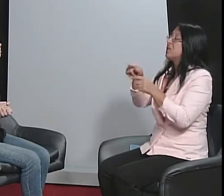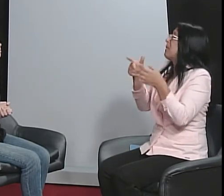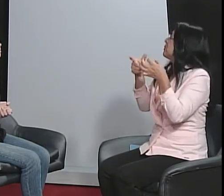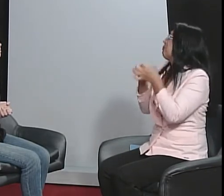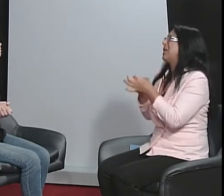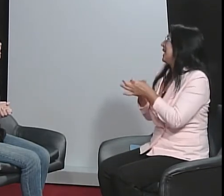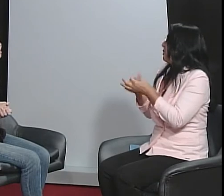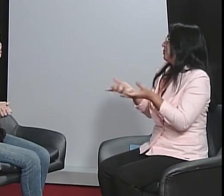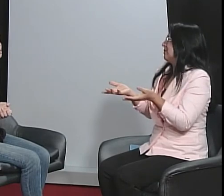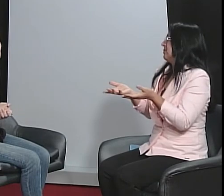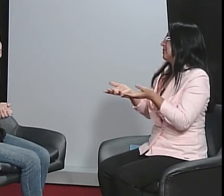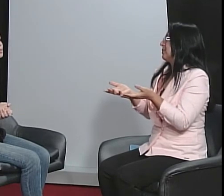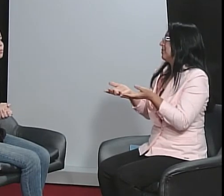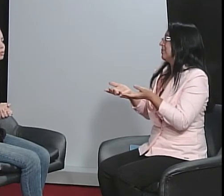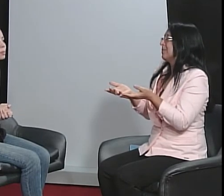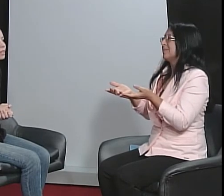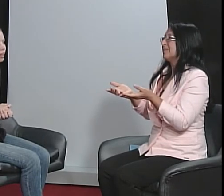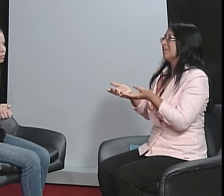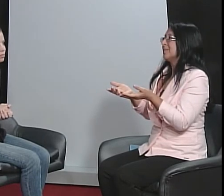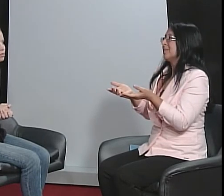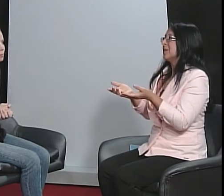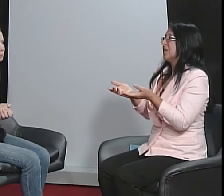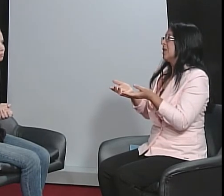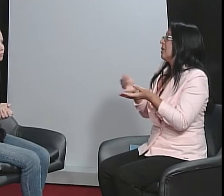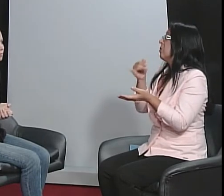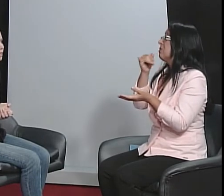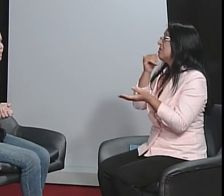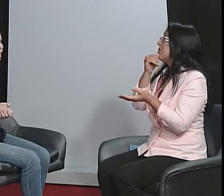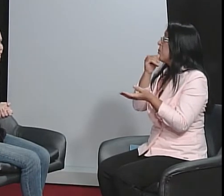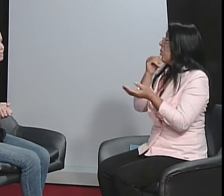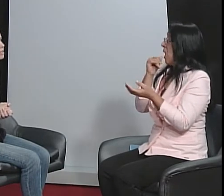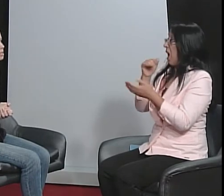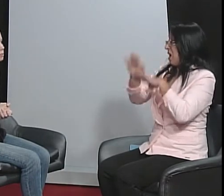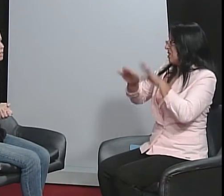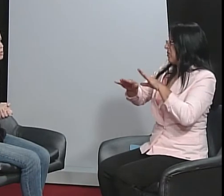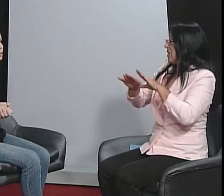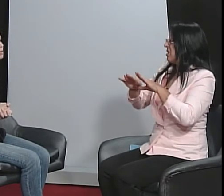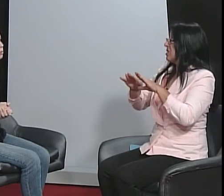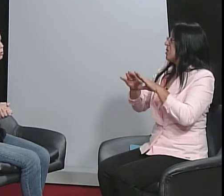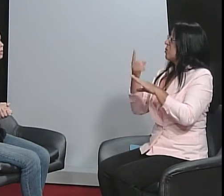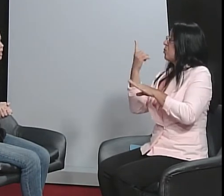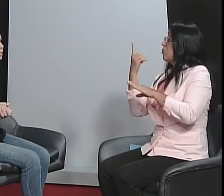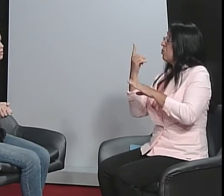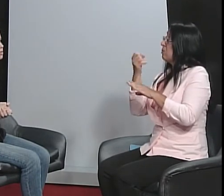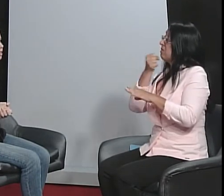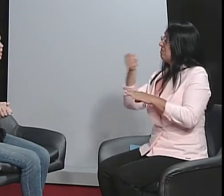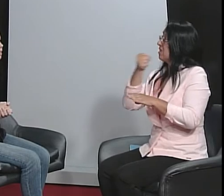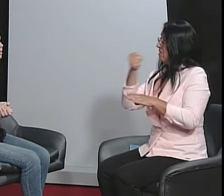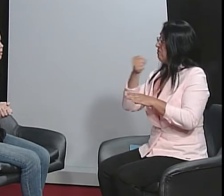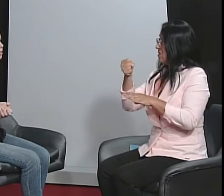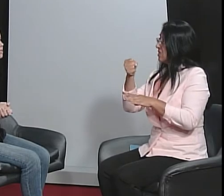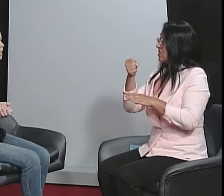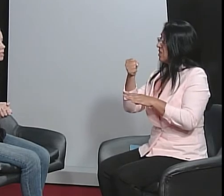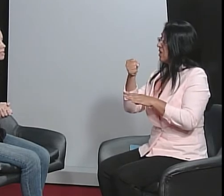Mas os espaços são muito pequenos. Há esses espaços, mas são muito pequenos. Então, às vezes,